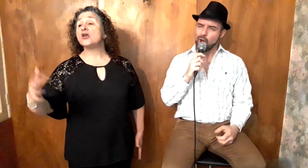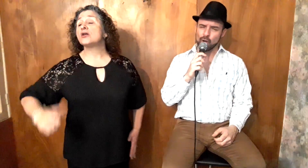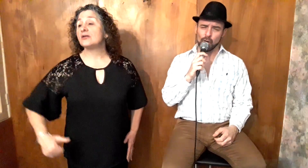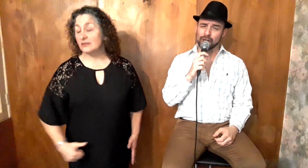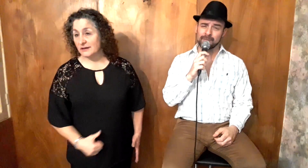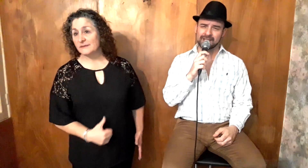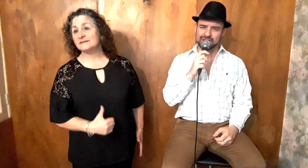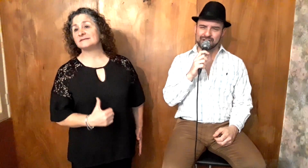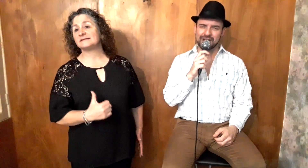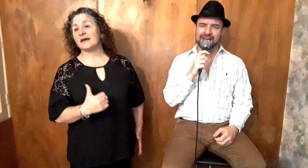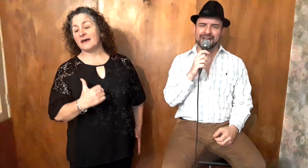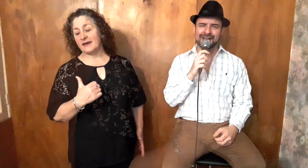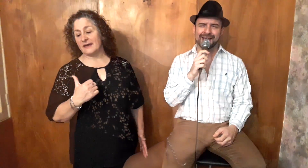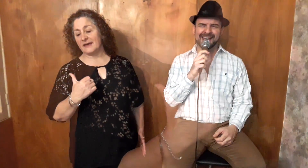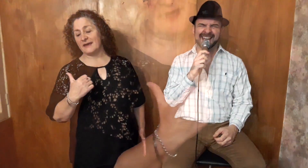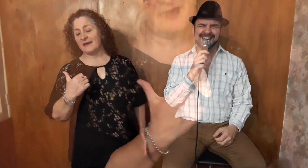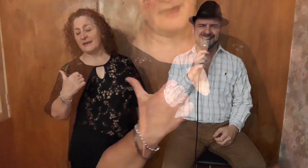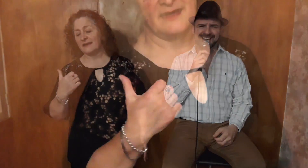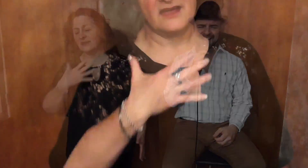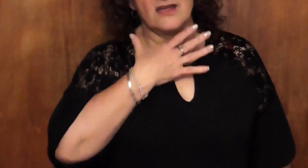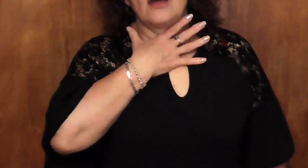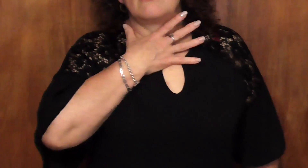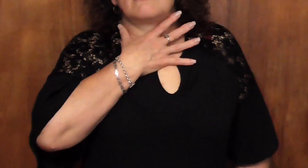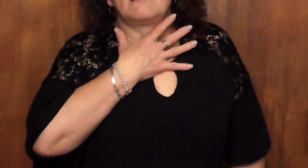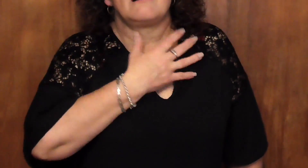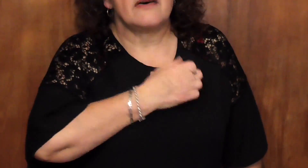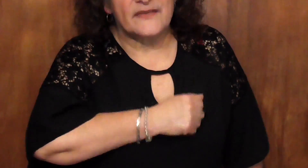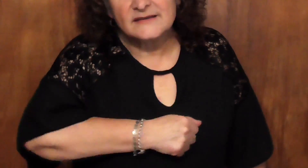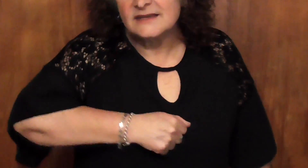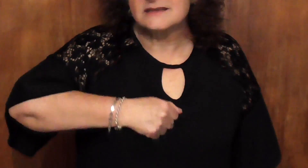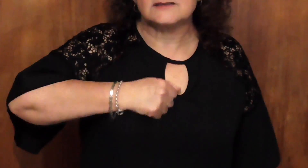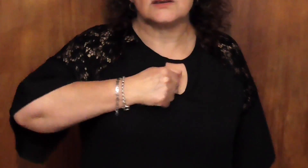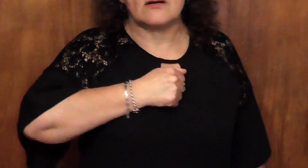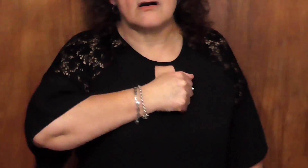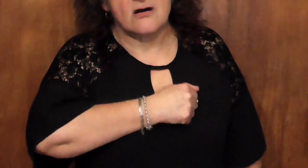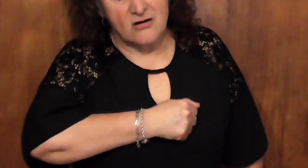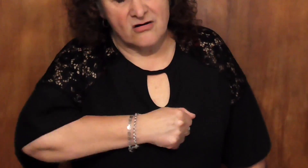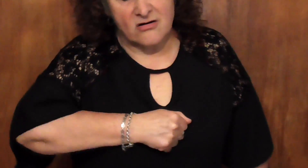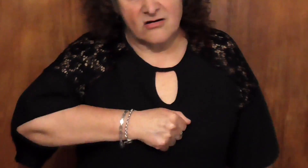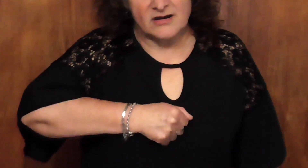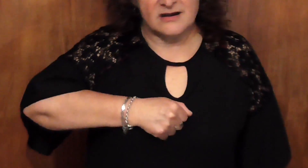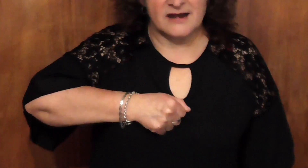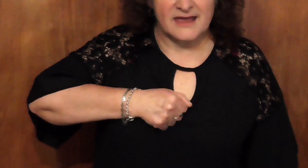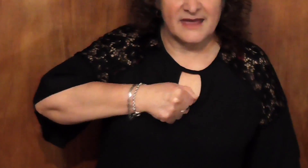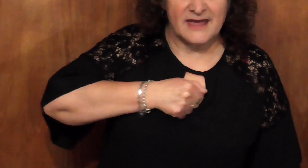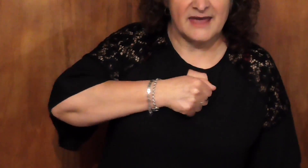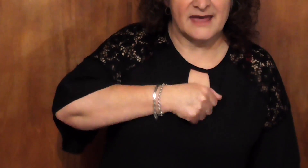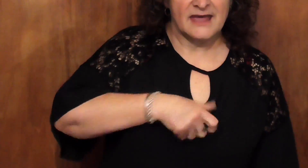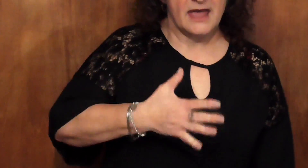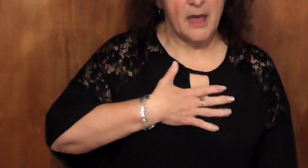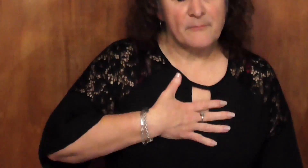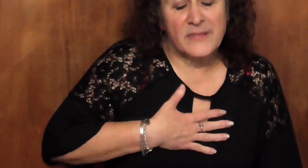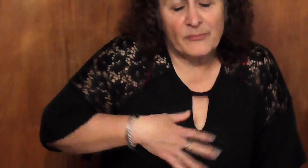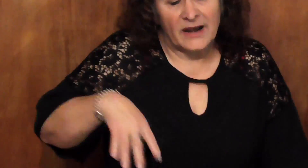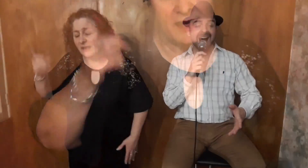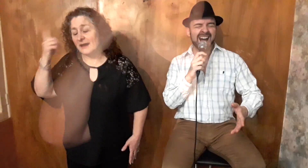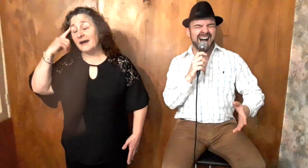logré vencer las decepciones Mi plan